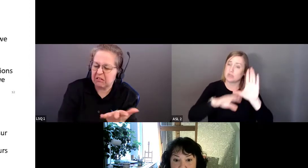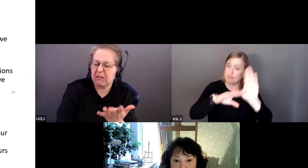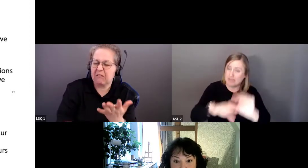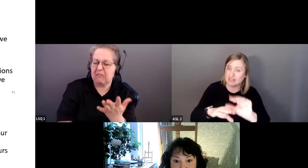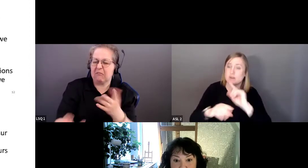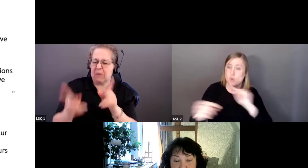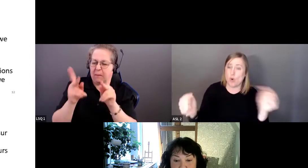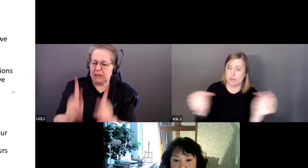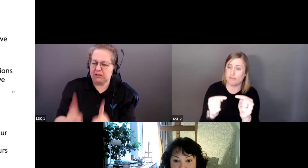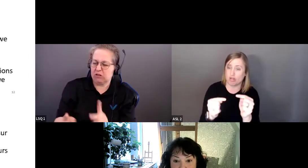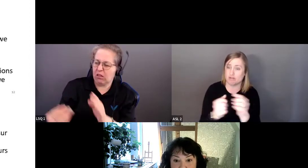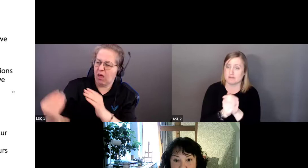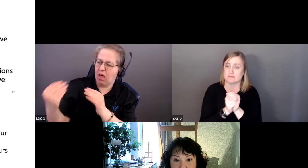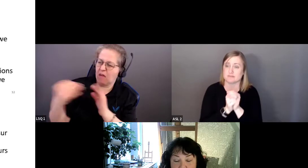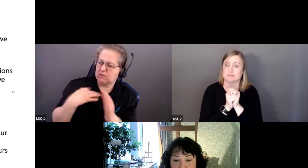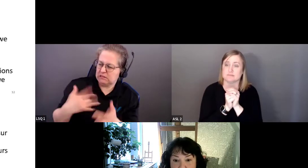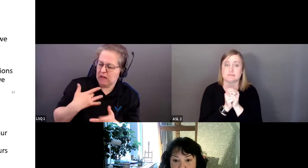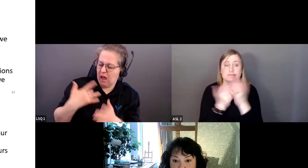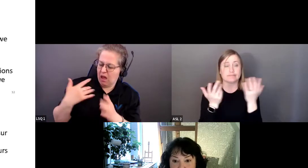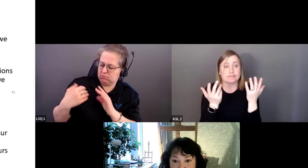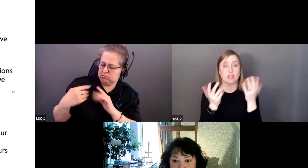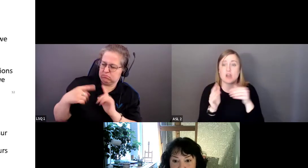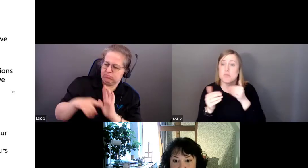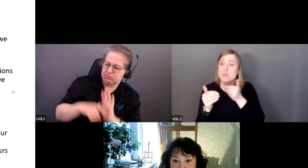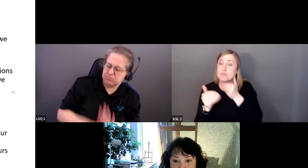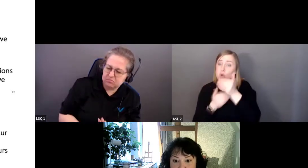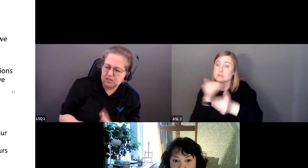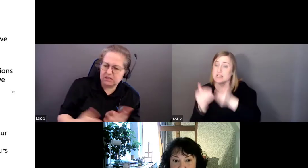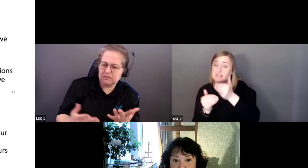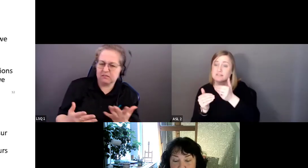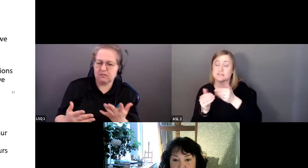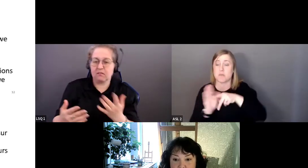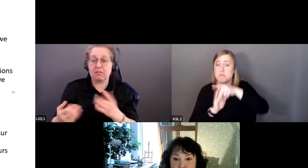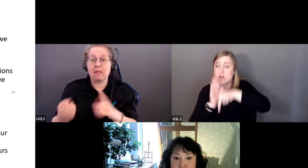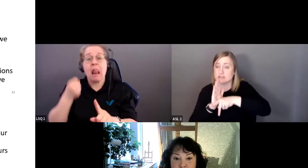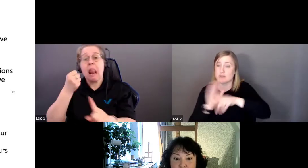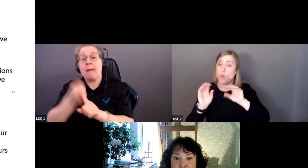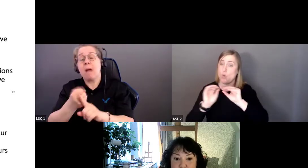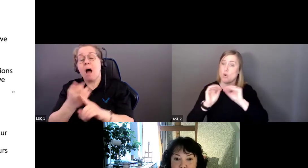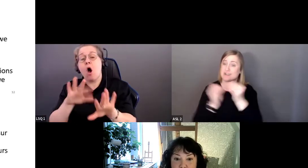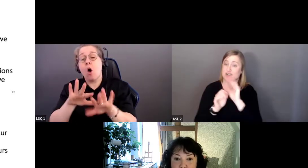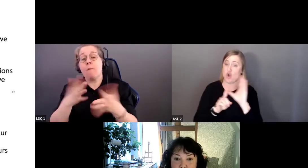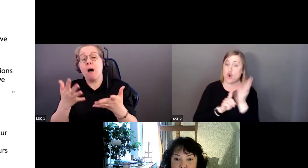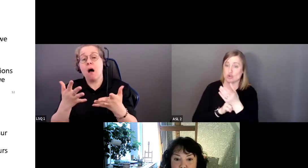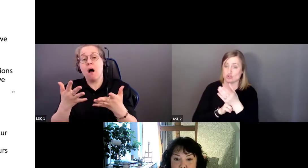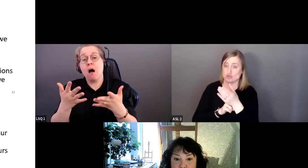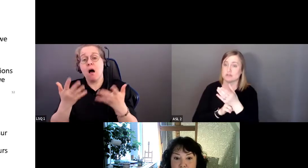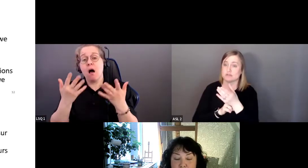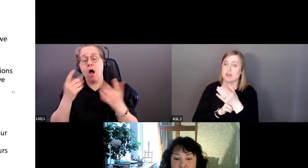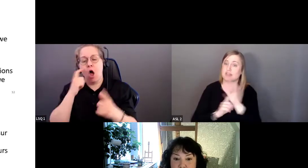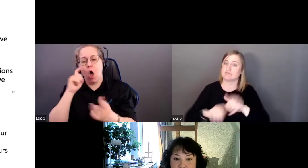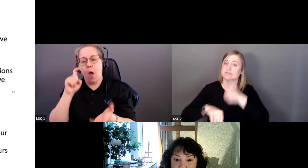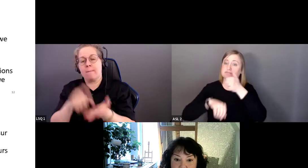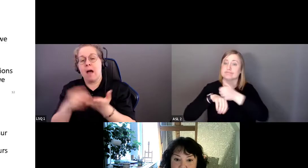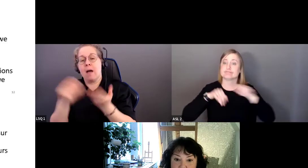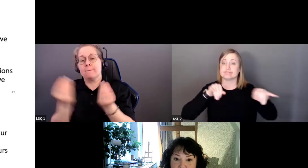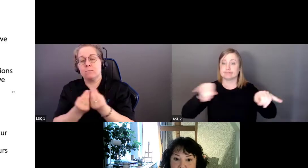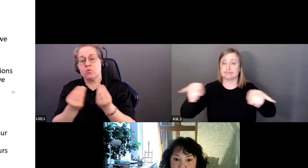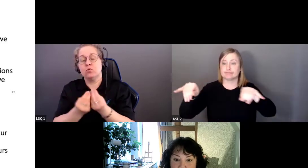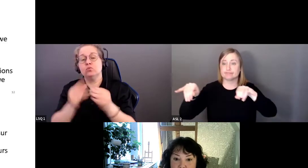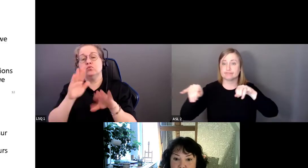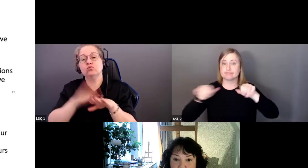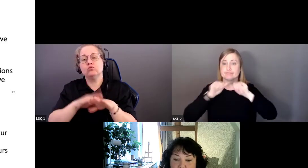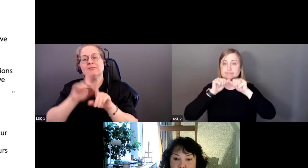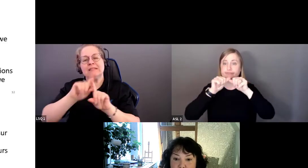L'impact le plus important se manifeste sur les politiques qui